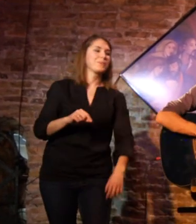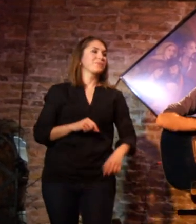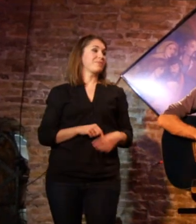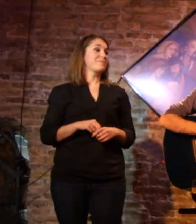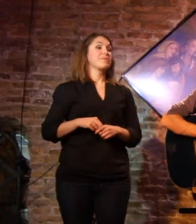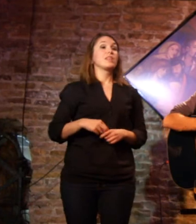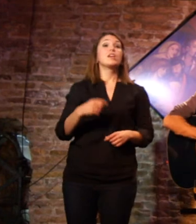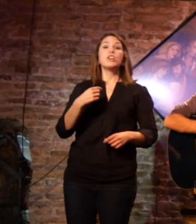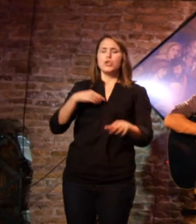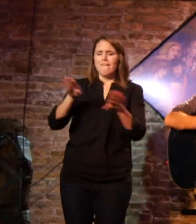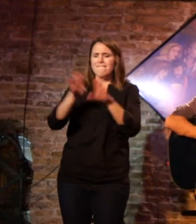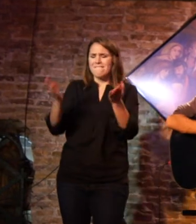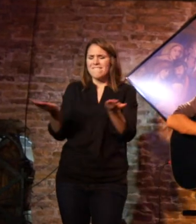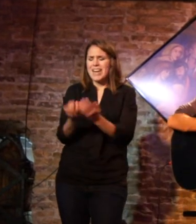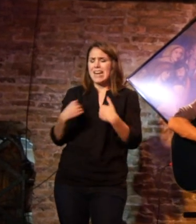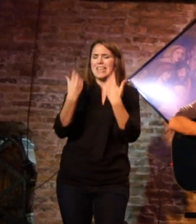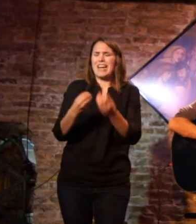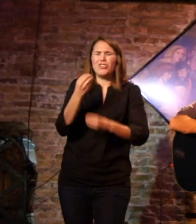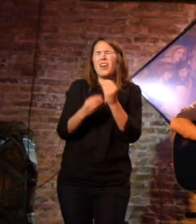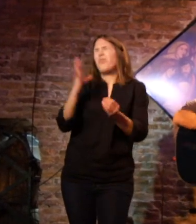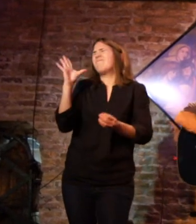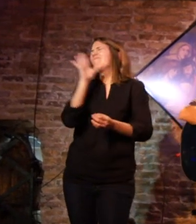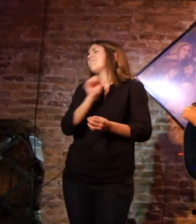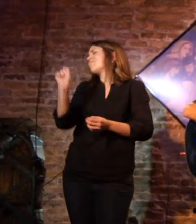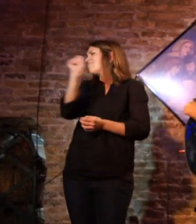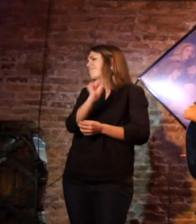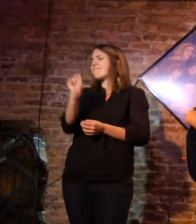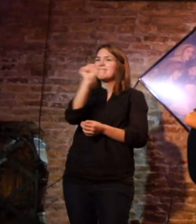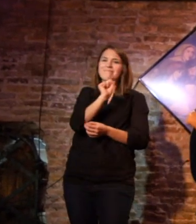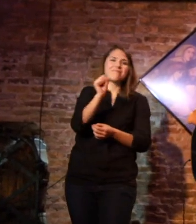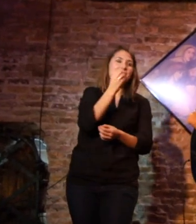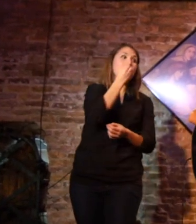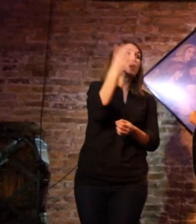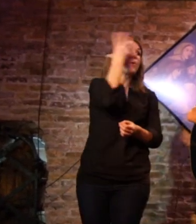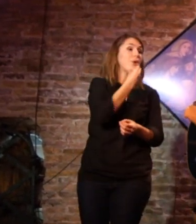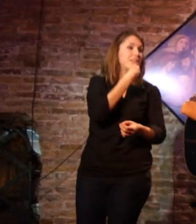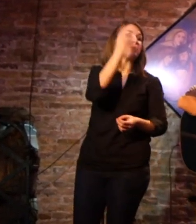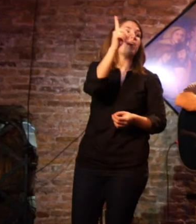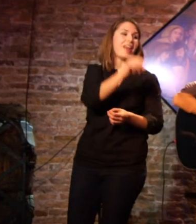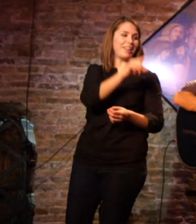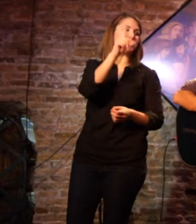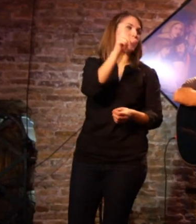Me curro un huevo y lo regalo. Bueno, bonito y barato.